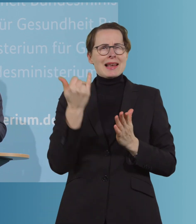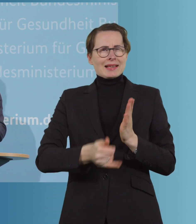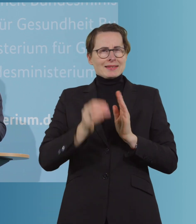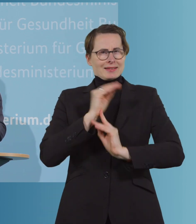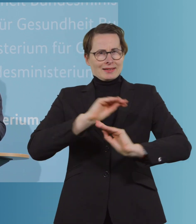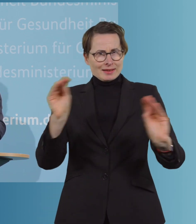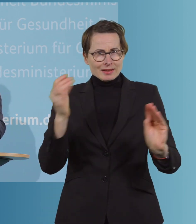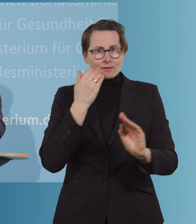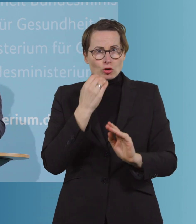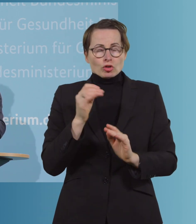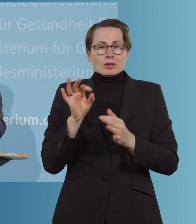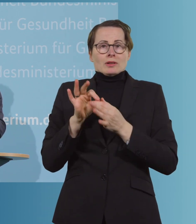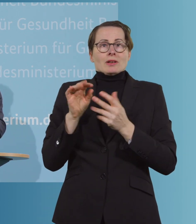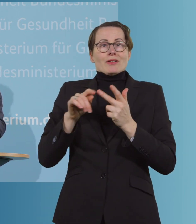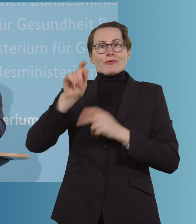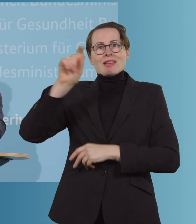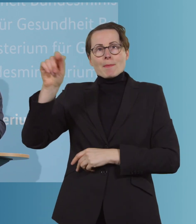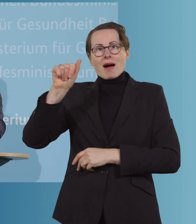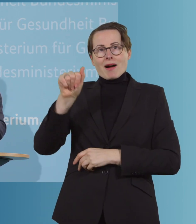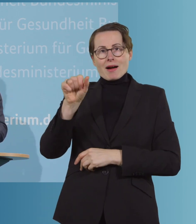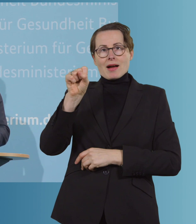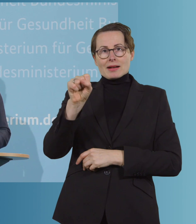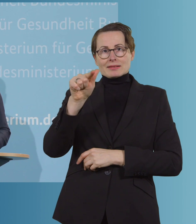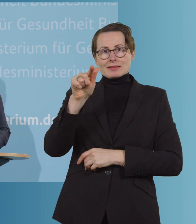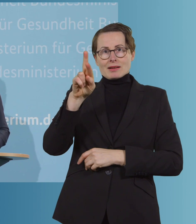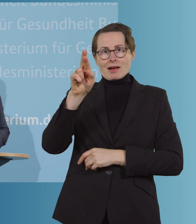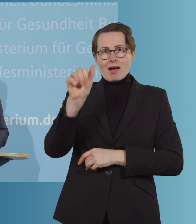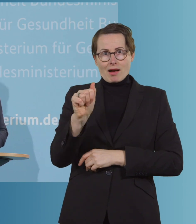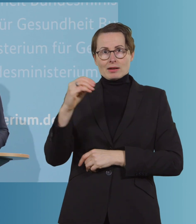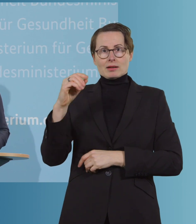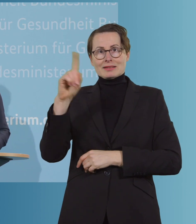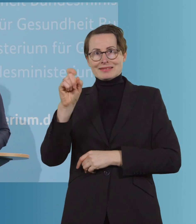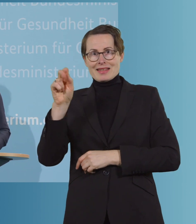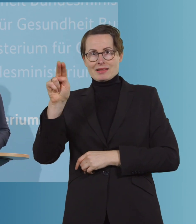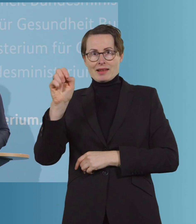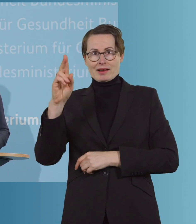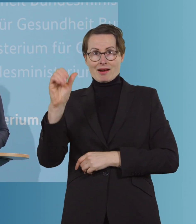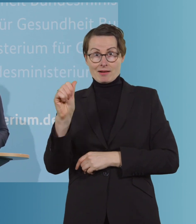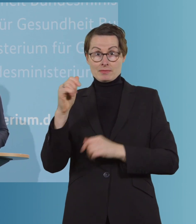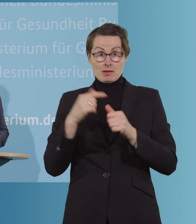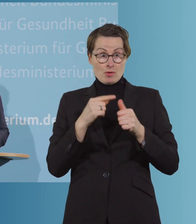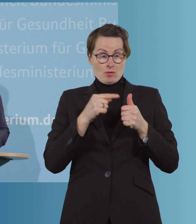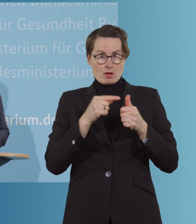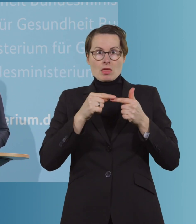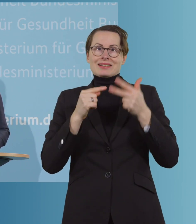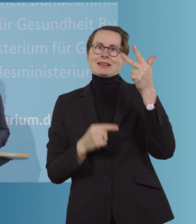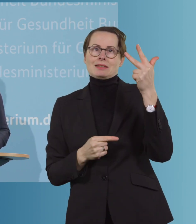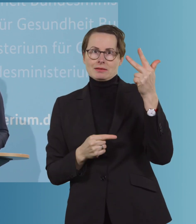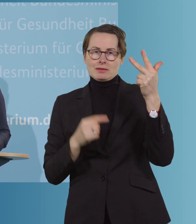zu AstraZeneca, dem neuen und dritten verfügbaren Impfstoff in Deutschland, in der Europäischen Union, sagen. Er ist am Wochenende